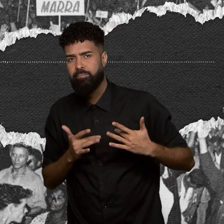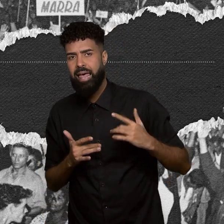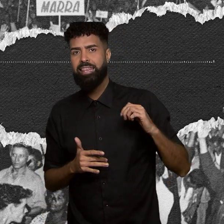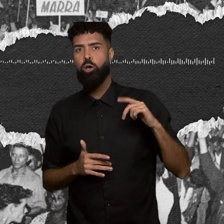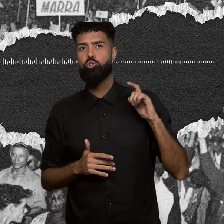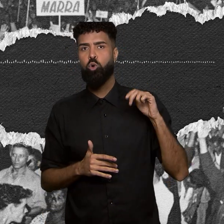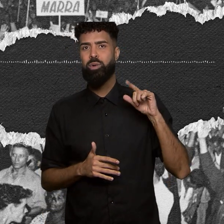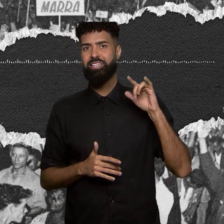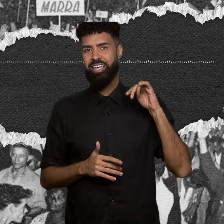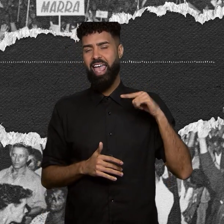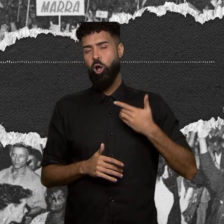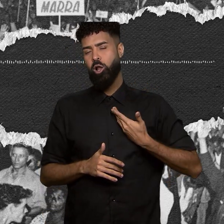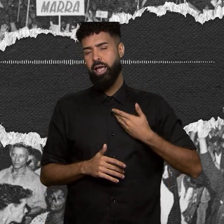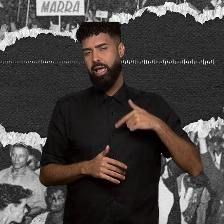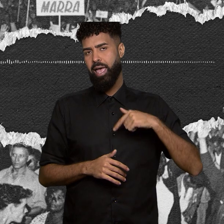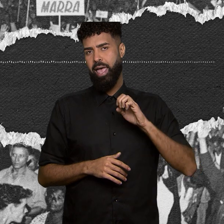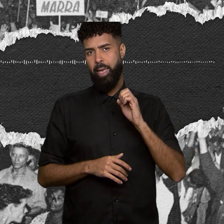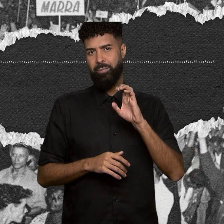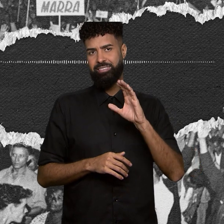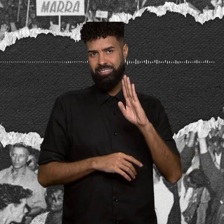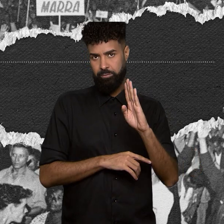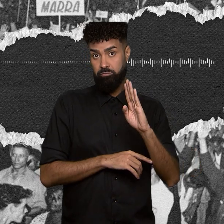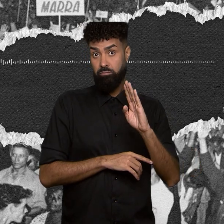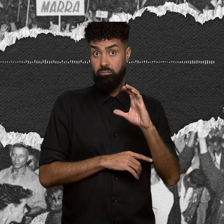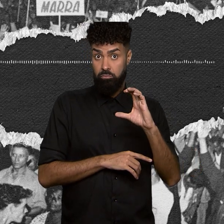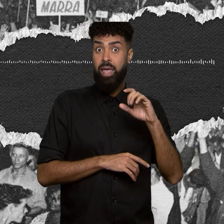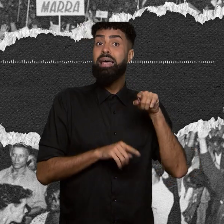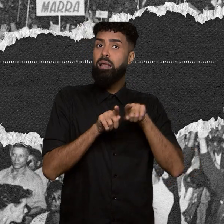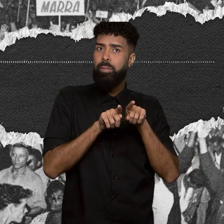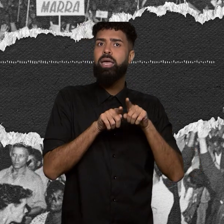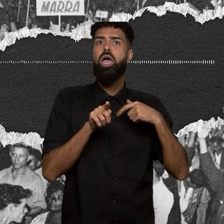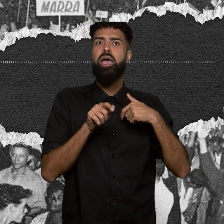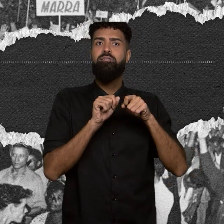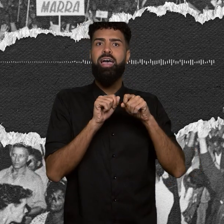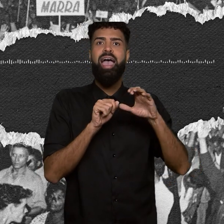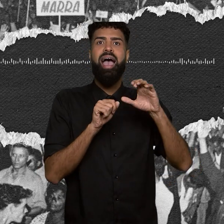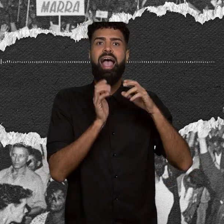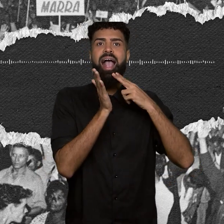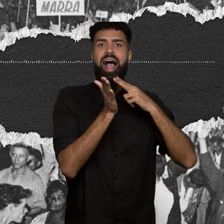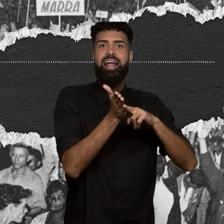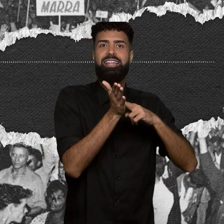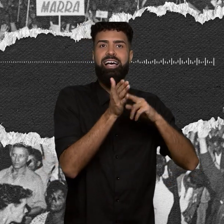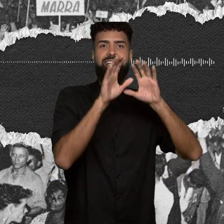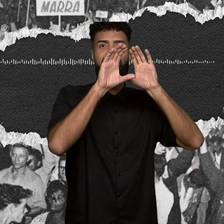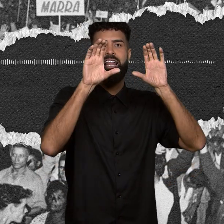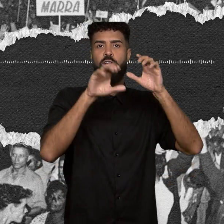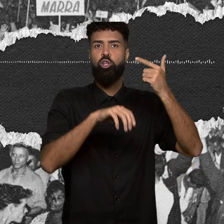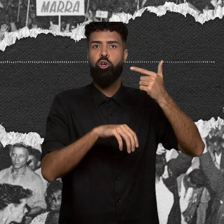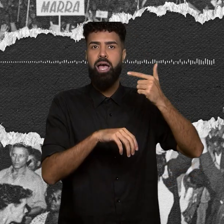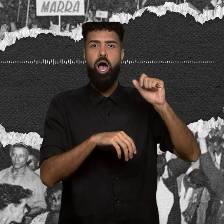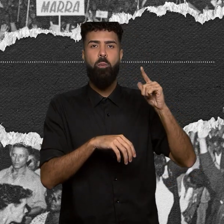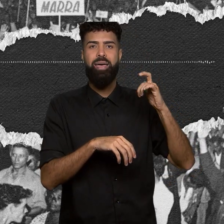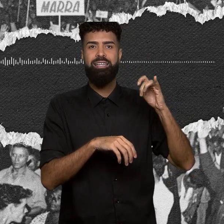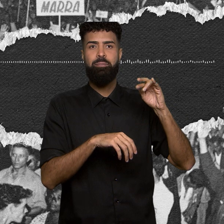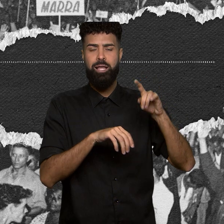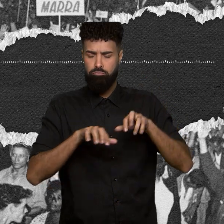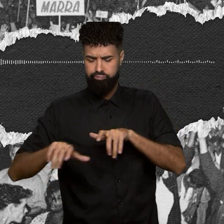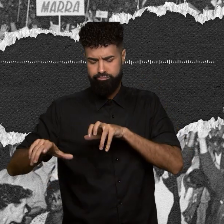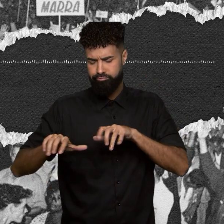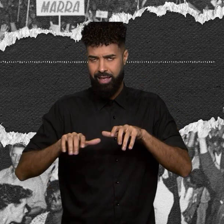aqui da IBC. O Nelson também interpretou os trechos da música Cartas Celestes 2, do Almeida Prado, que aparecem na abertura e aqui no